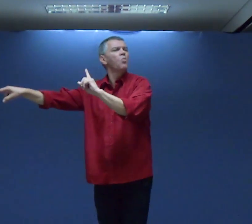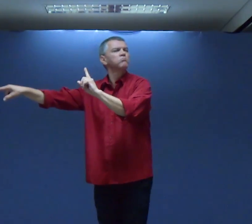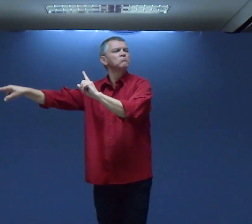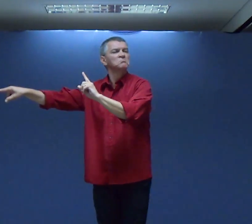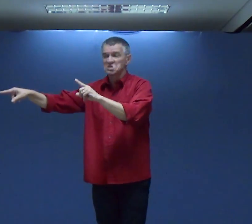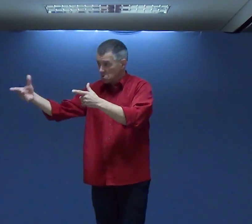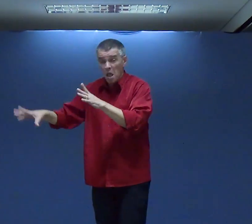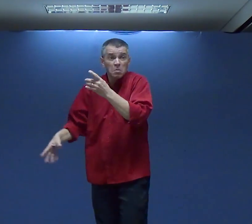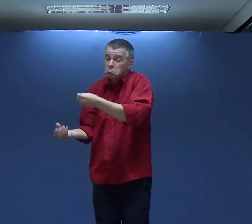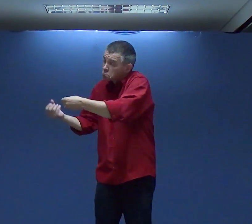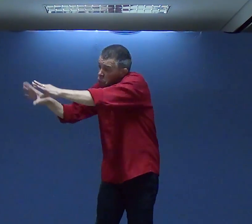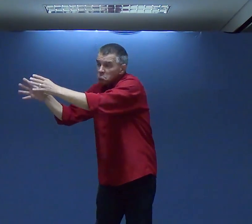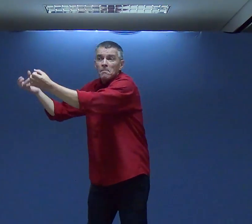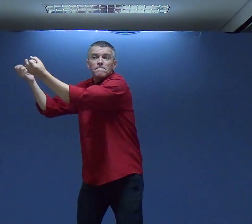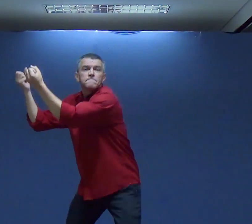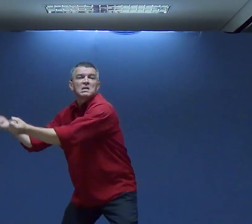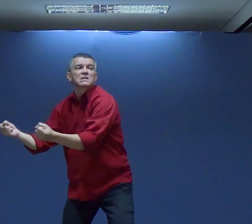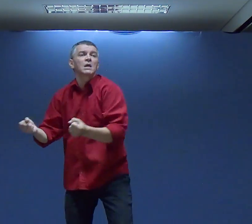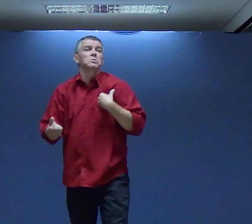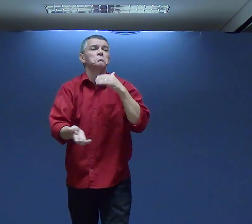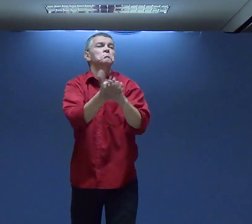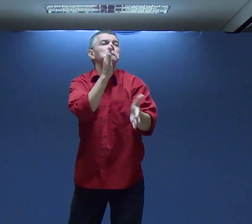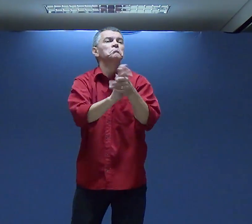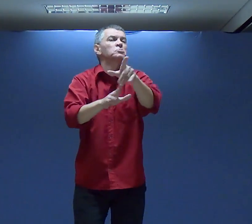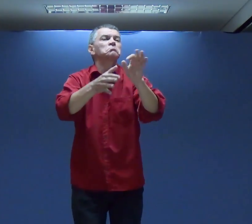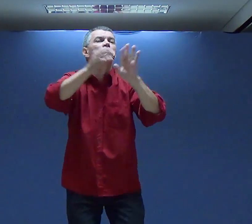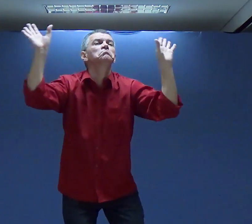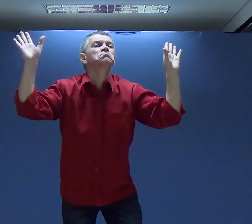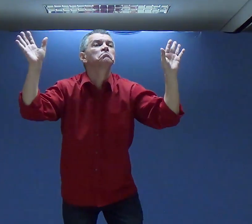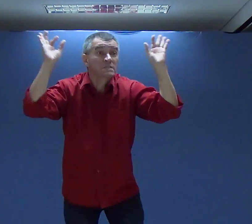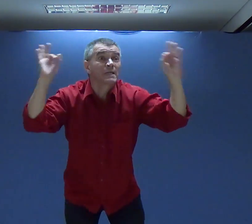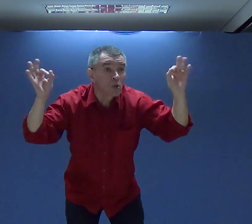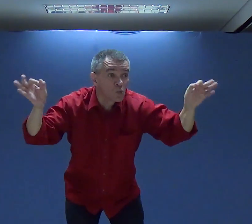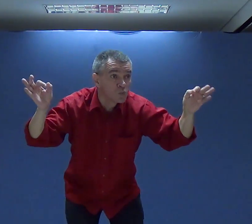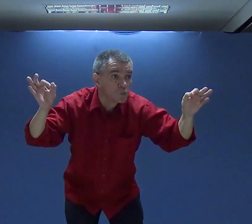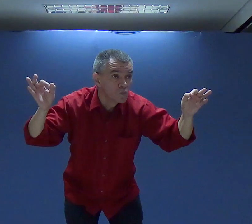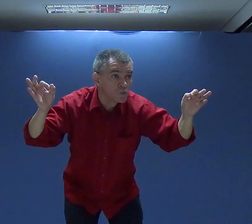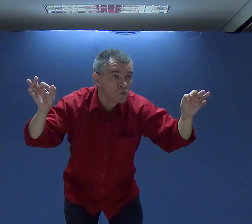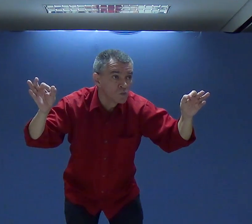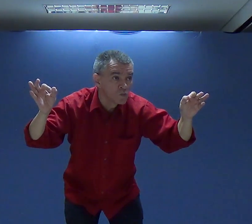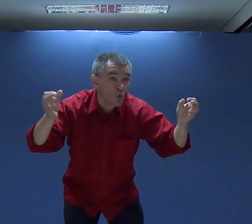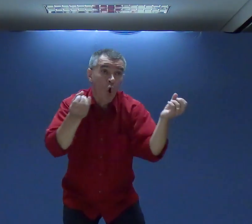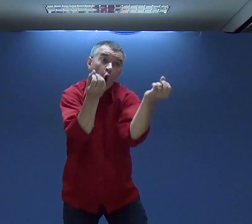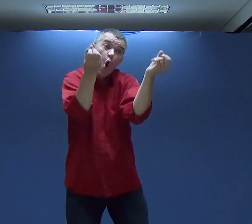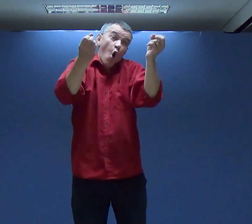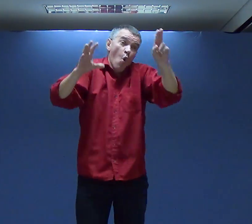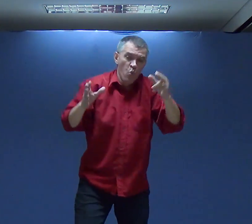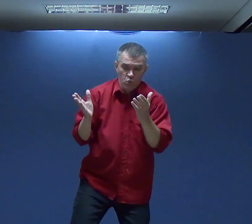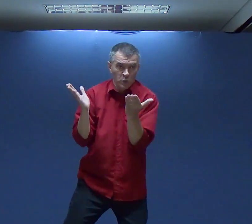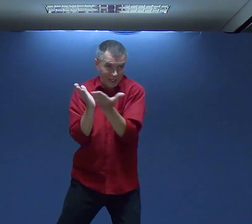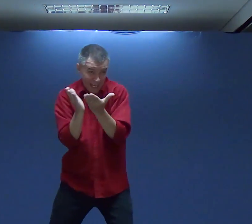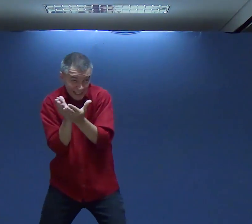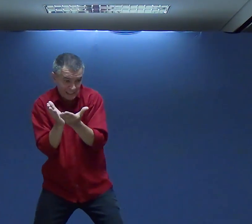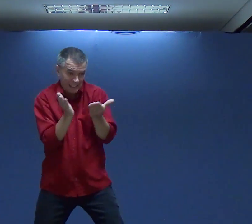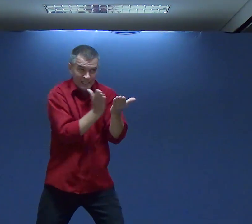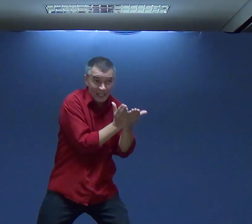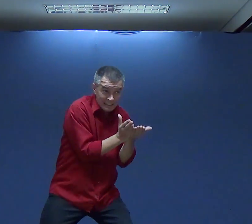o Sai Sai Da sua Vida E você Está Lindo Daquela Culpa Ou Então